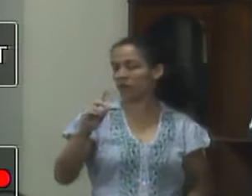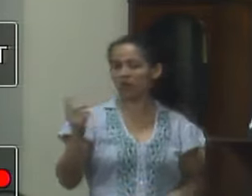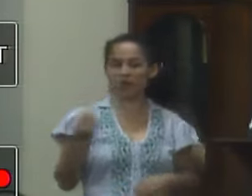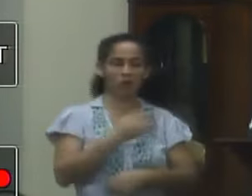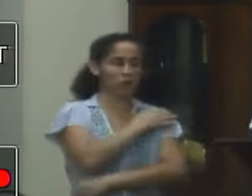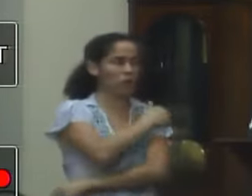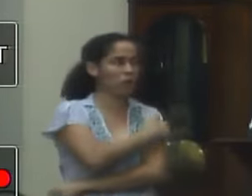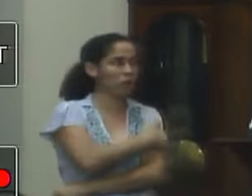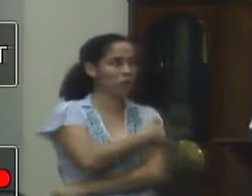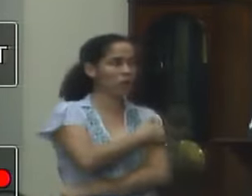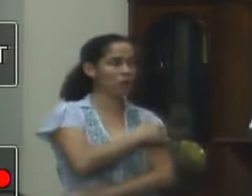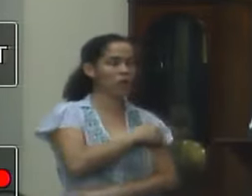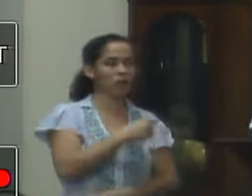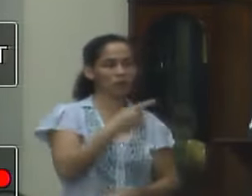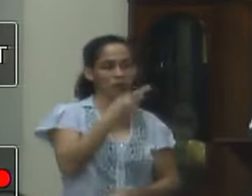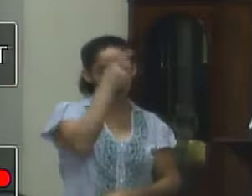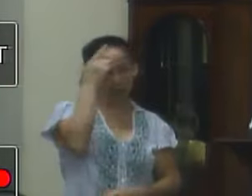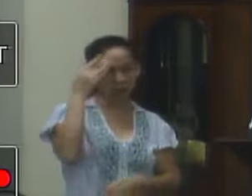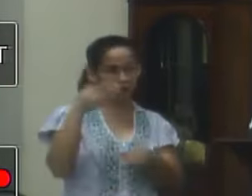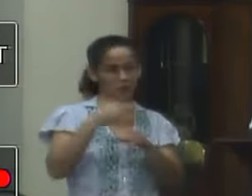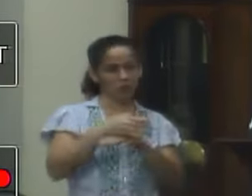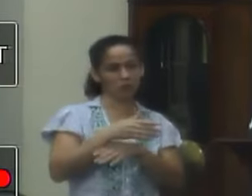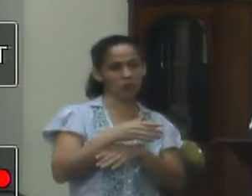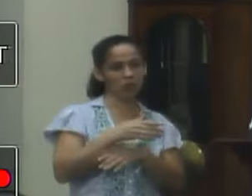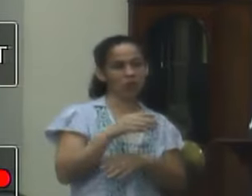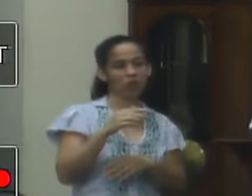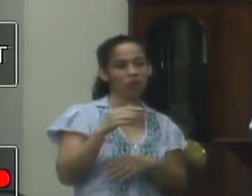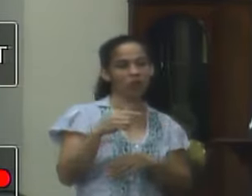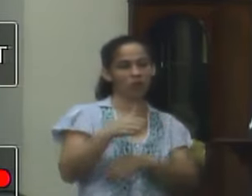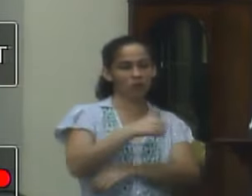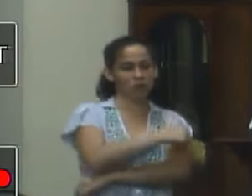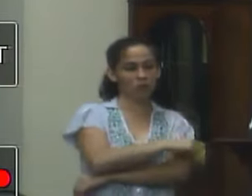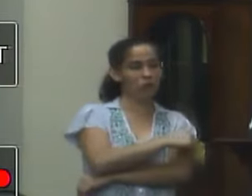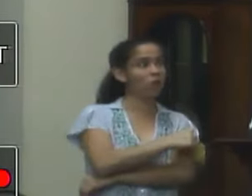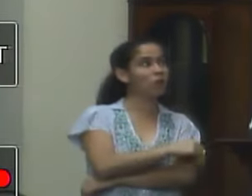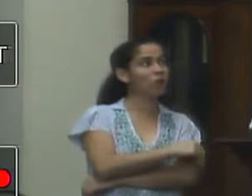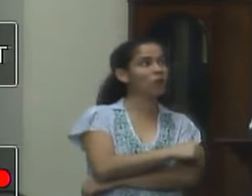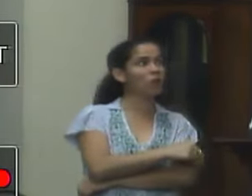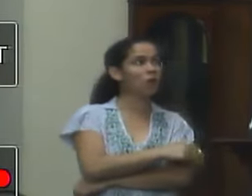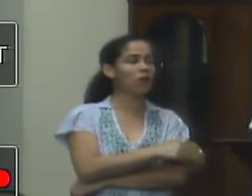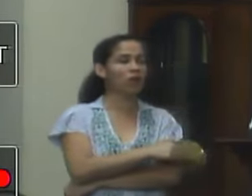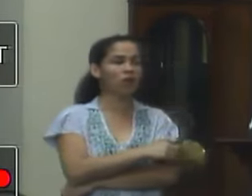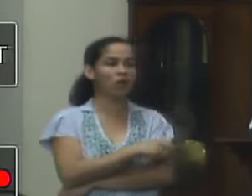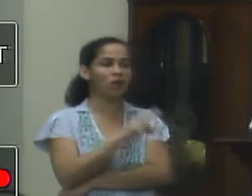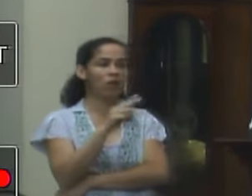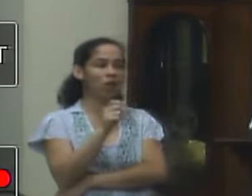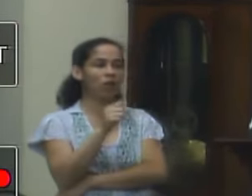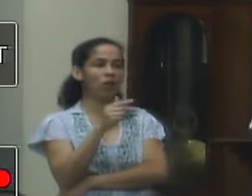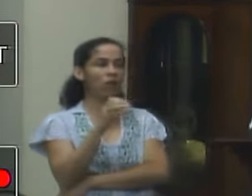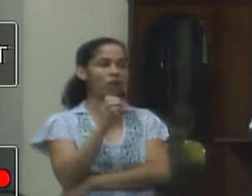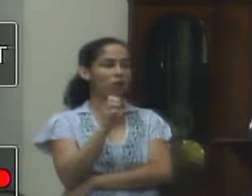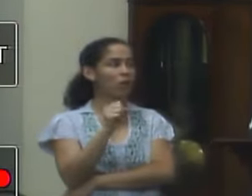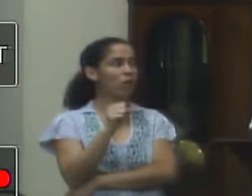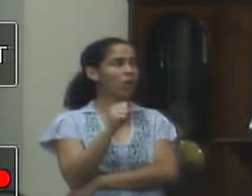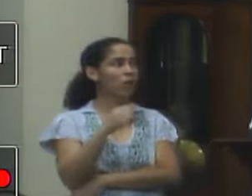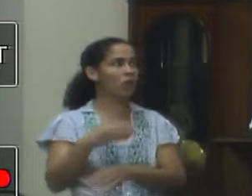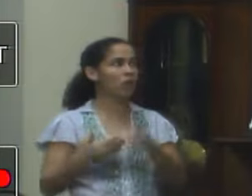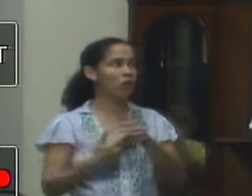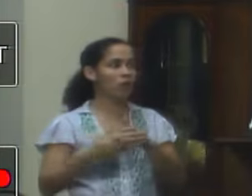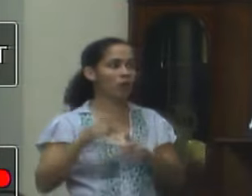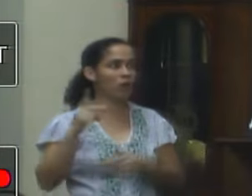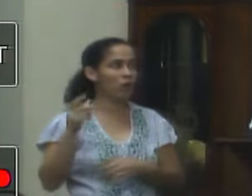pega o trem na estação do Rio de Janeiro em vagões especiais ele vai até